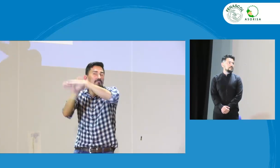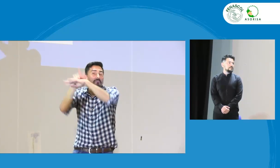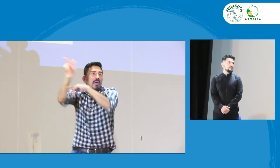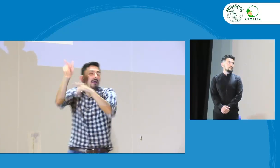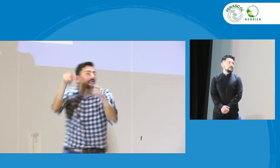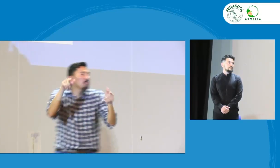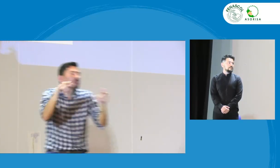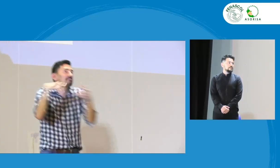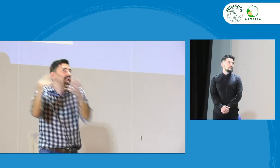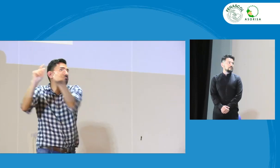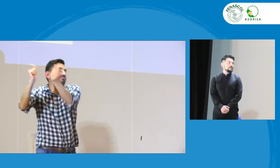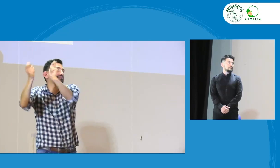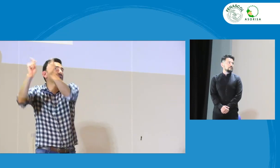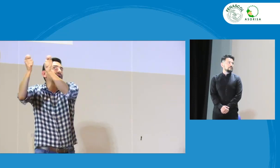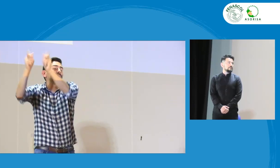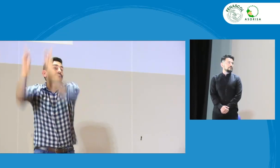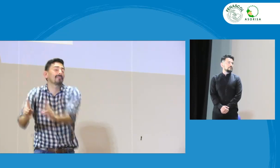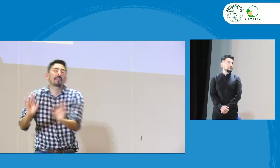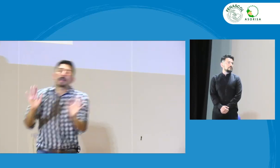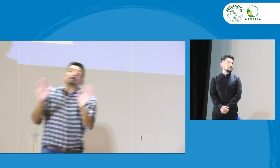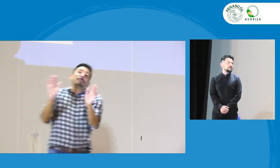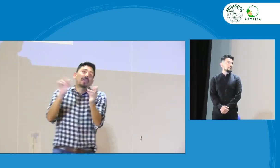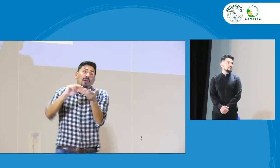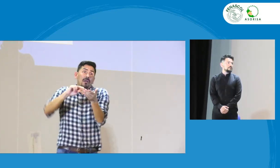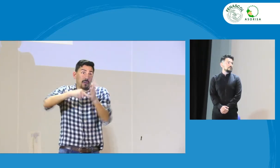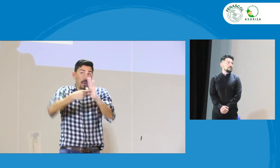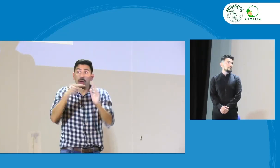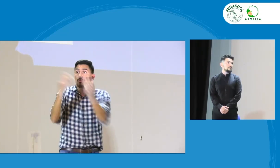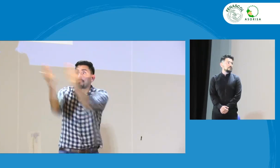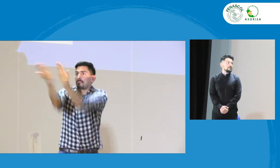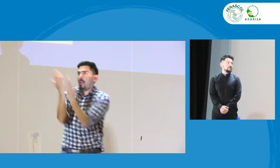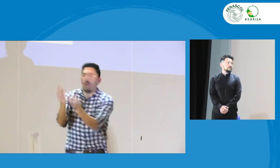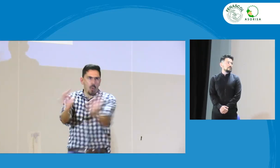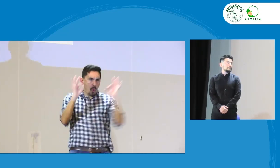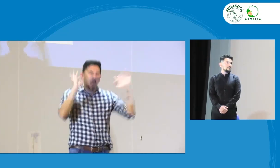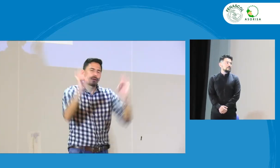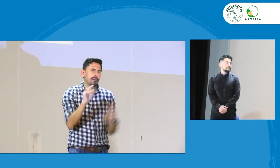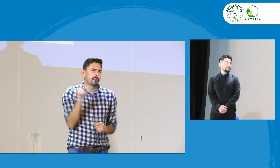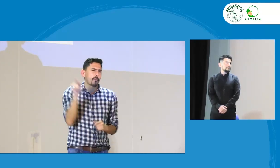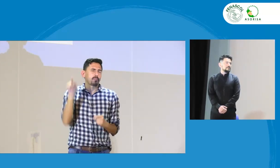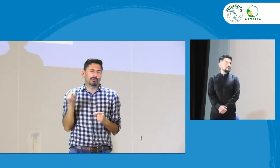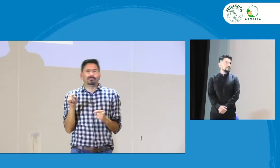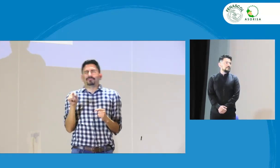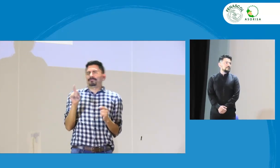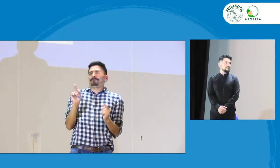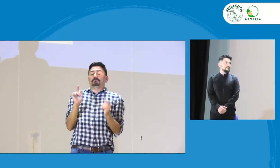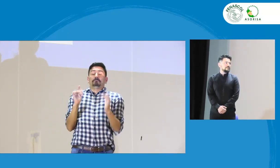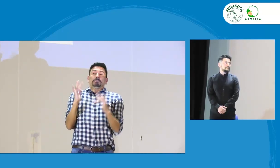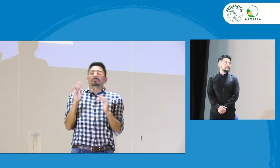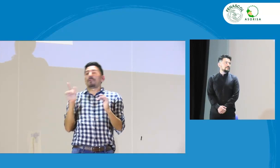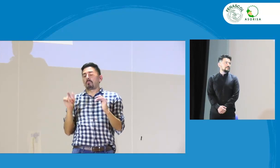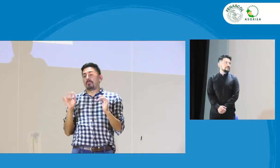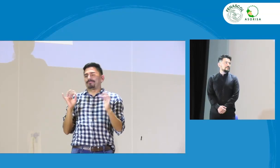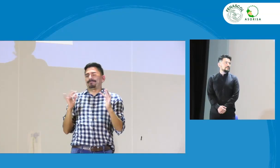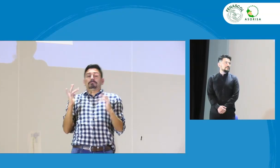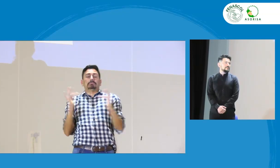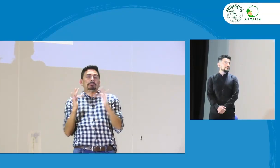al Senado y se hicieron los ajustes pertinentes y ya se hizo la ley como tal y empezó la aplicabilidad. Entonces,